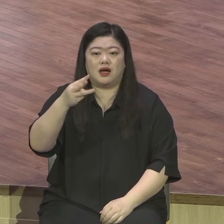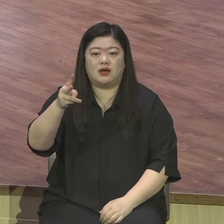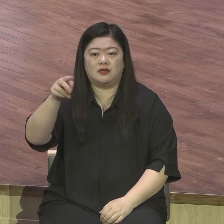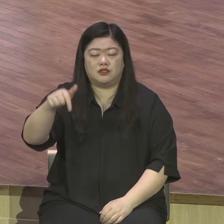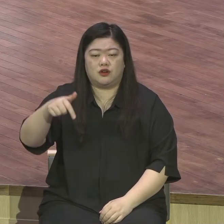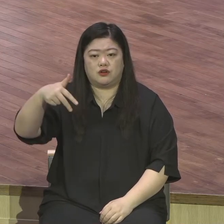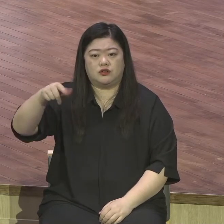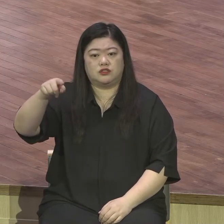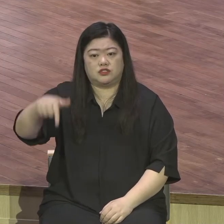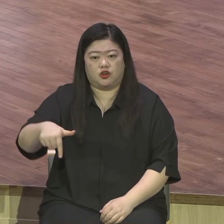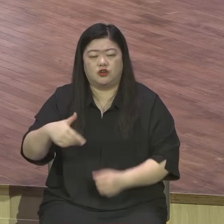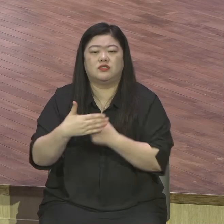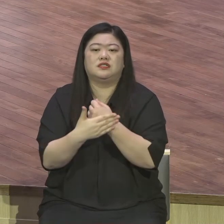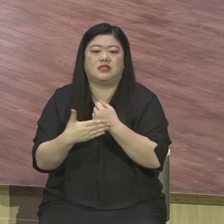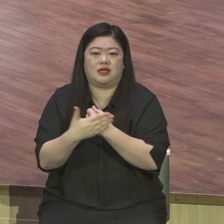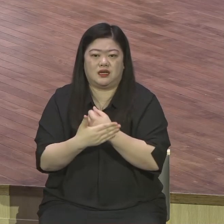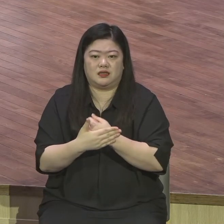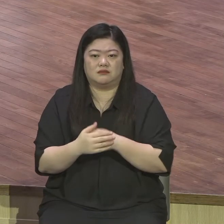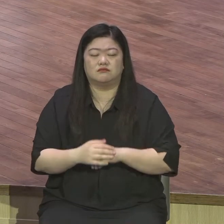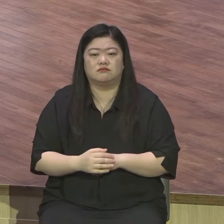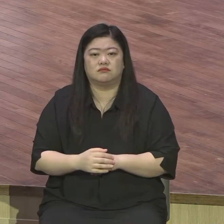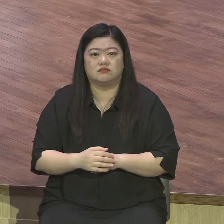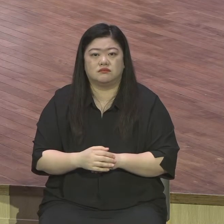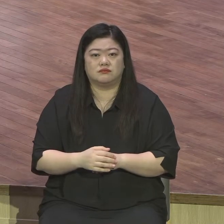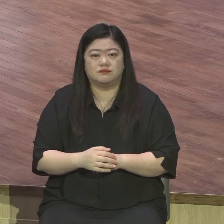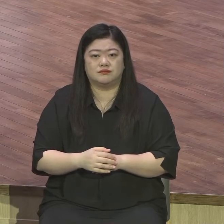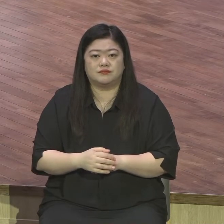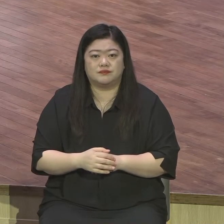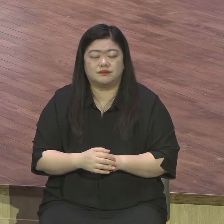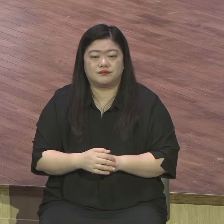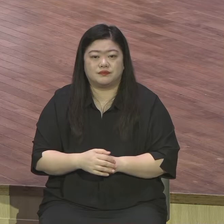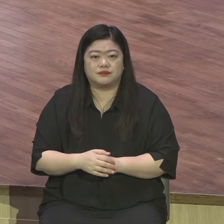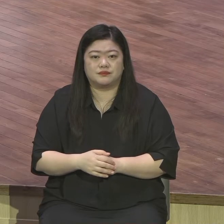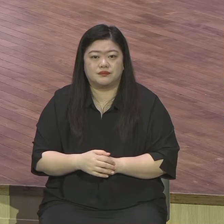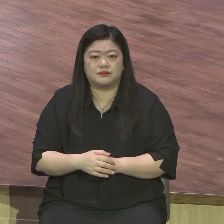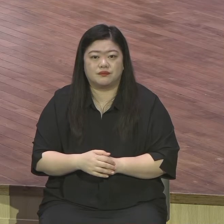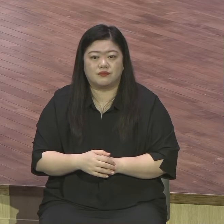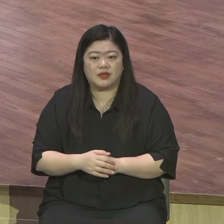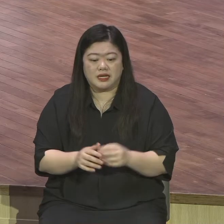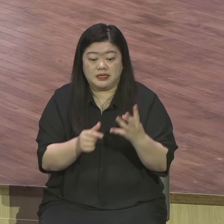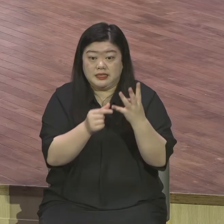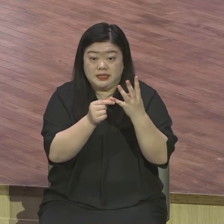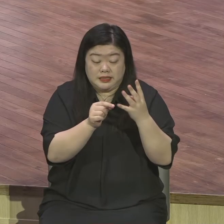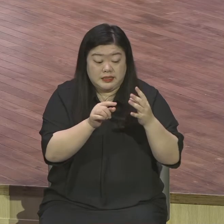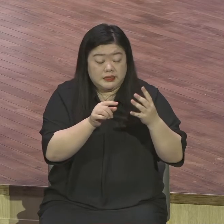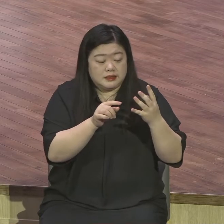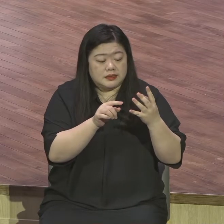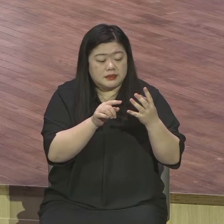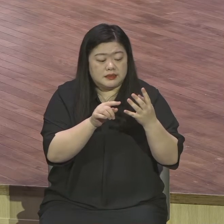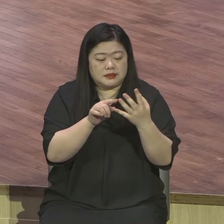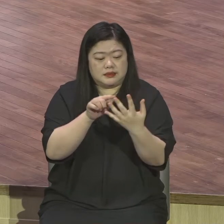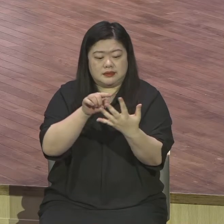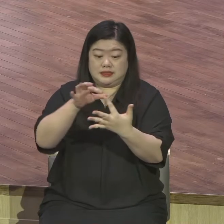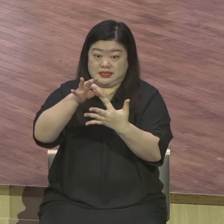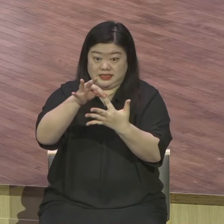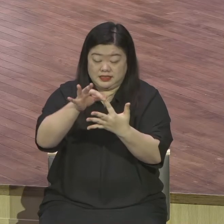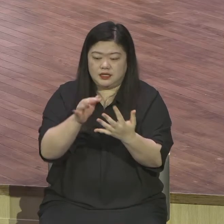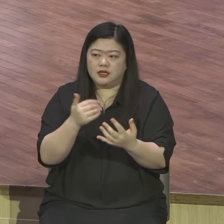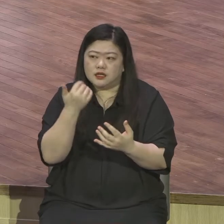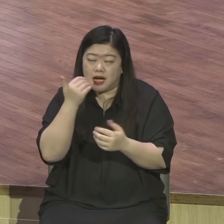불가항력적 은혜 선택받은 자는요 한 사람밖에 없이 다 구원의 은혜를 체험하게 되었다는